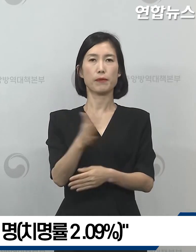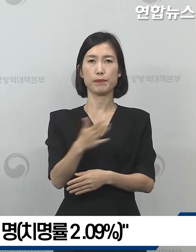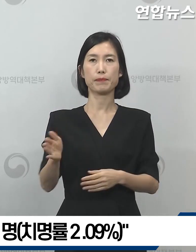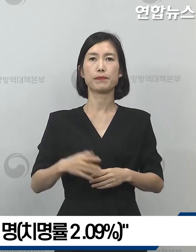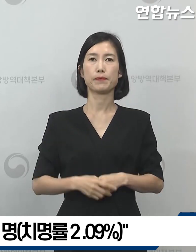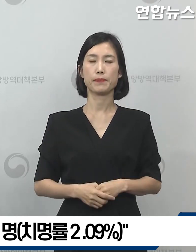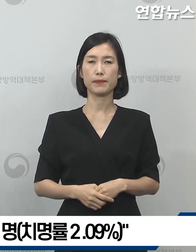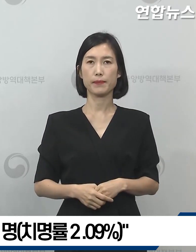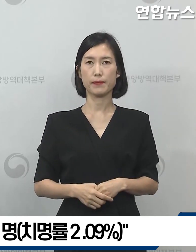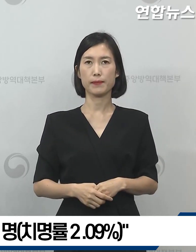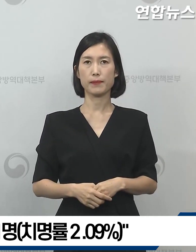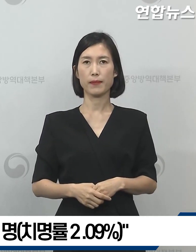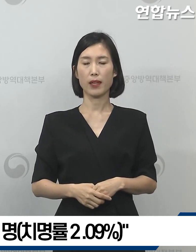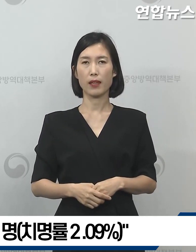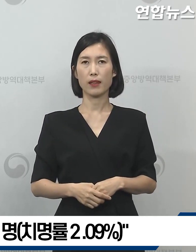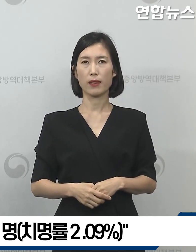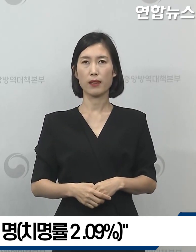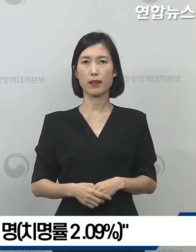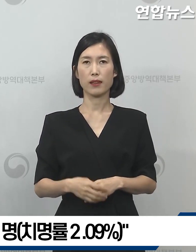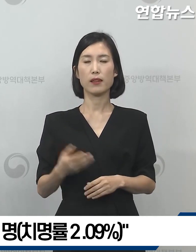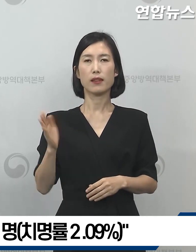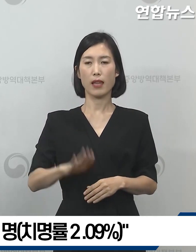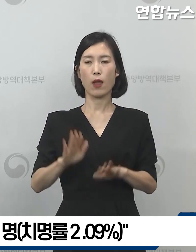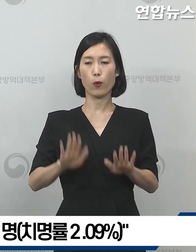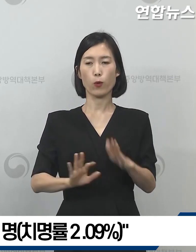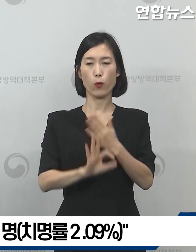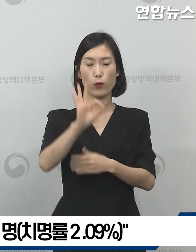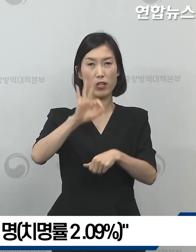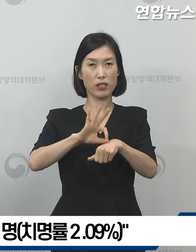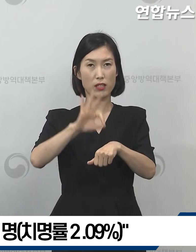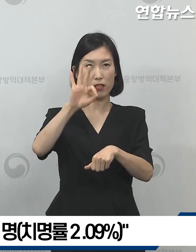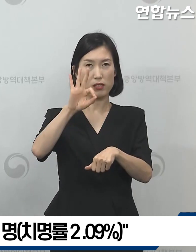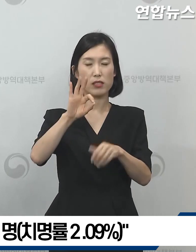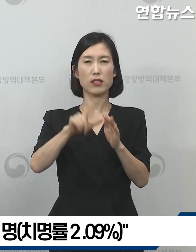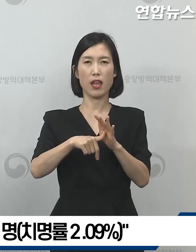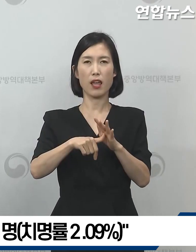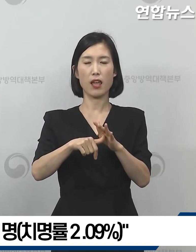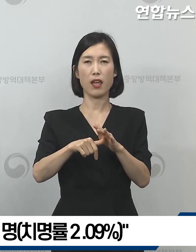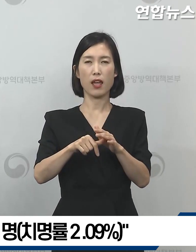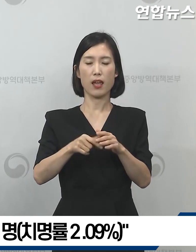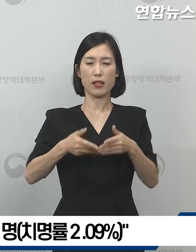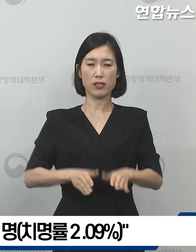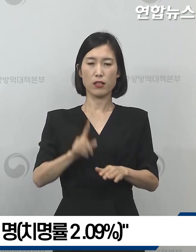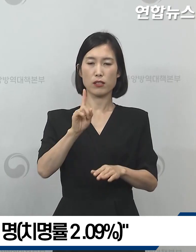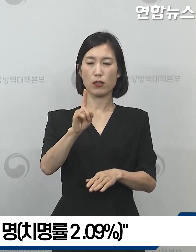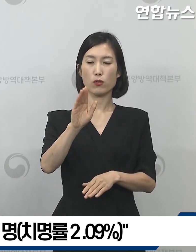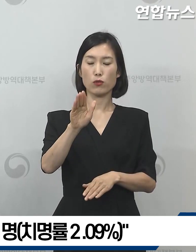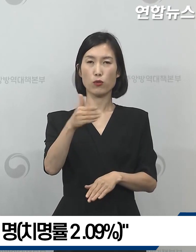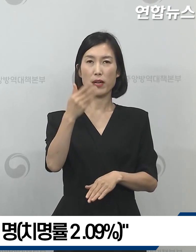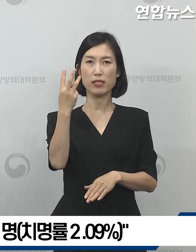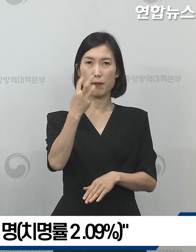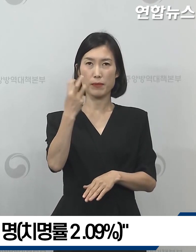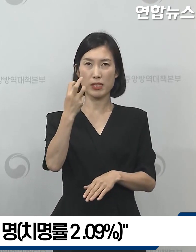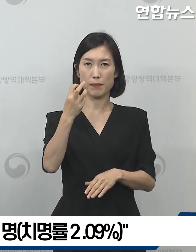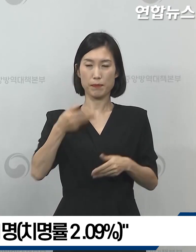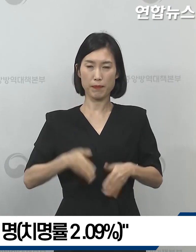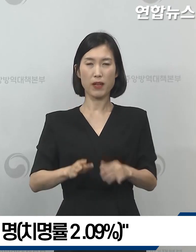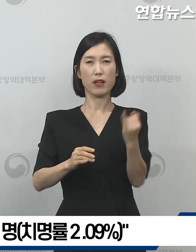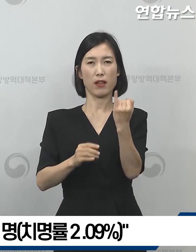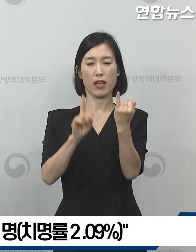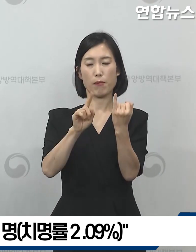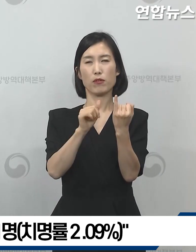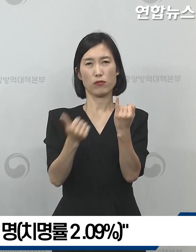발생하지 않았습니다. 다만 오늘 오전 10시에 30년생 여성 한 분이 사망하였습니다.